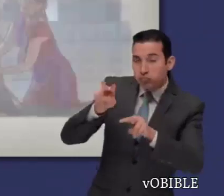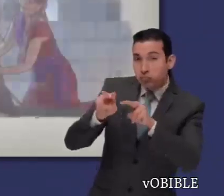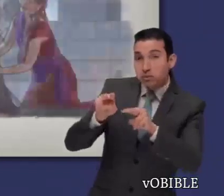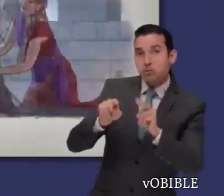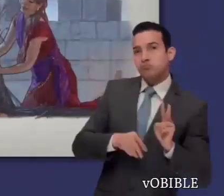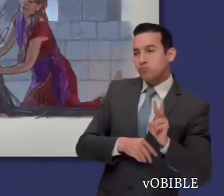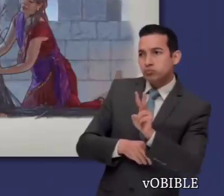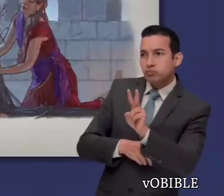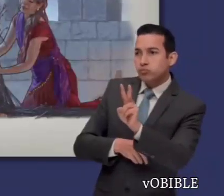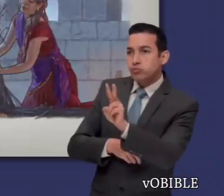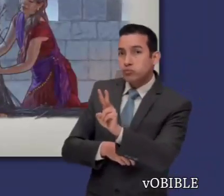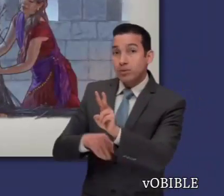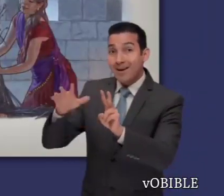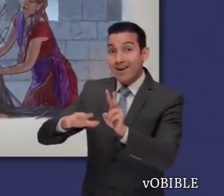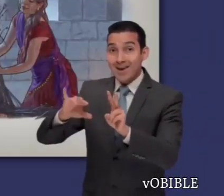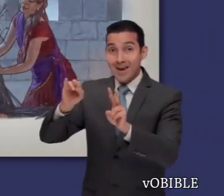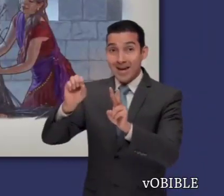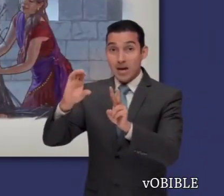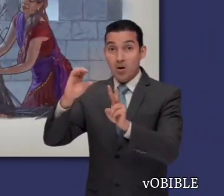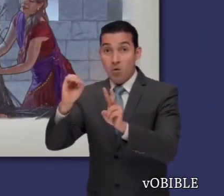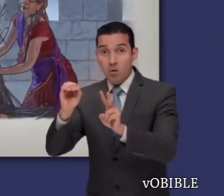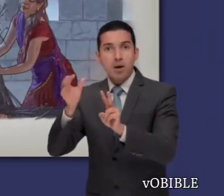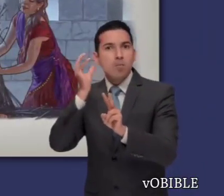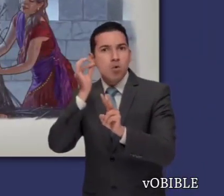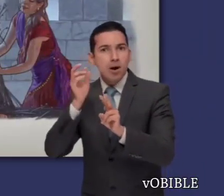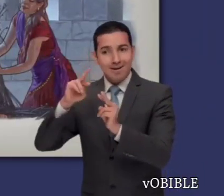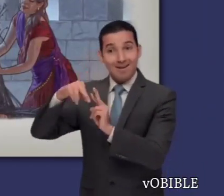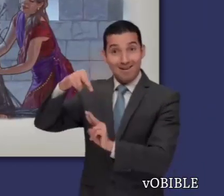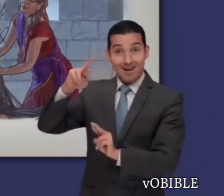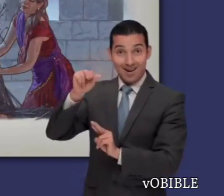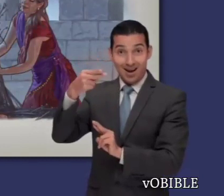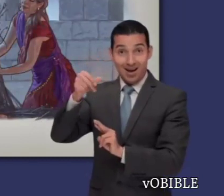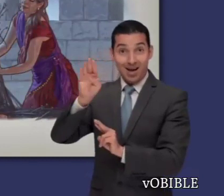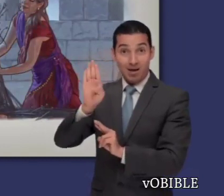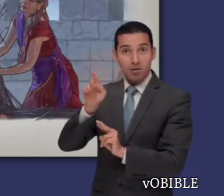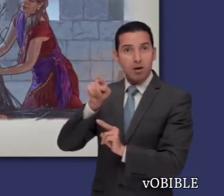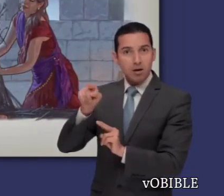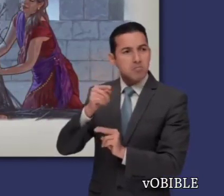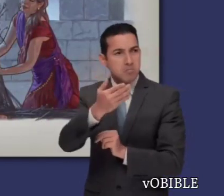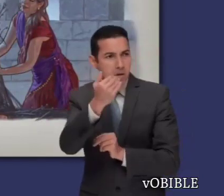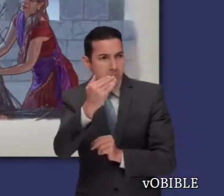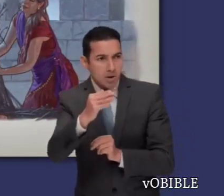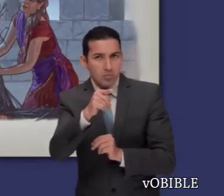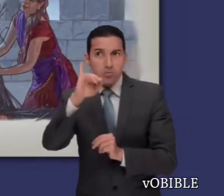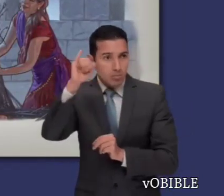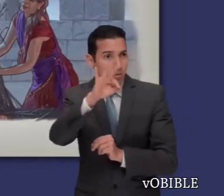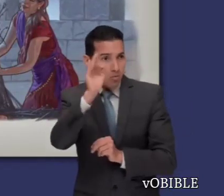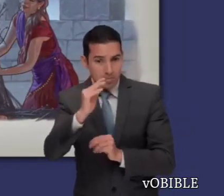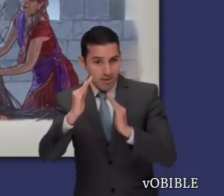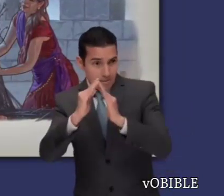Los espías van a la casa de una prostituta llamada Rahab. Como ella tiene fe en Jehová, esconde a los espías,